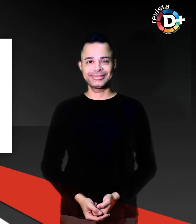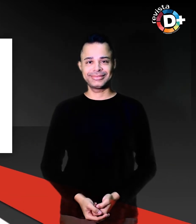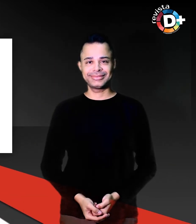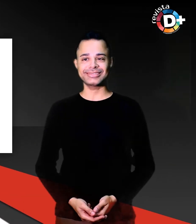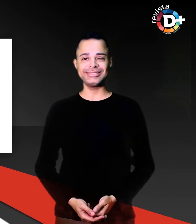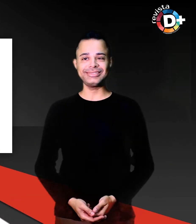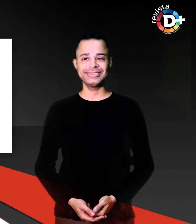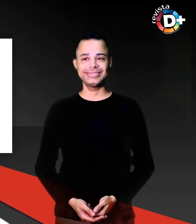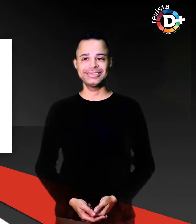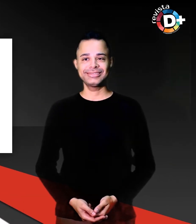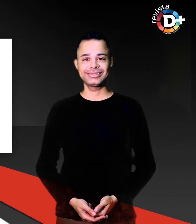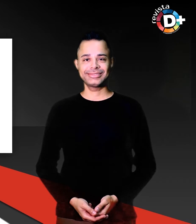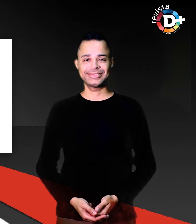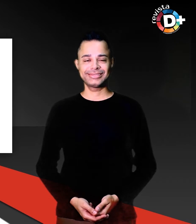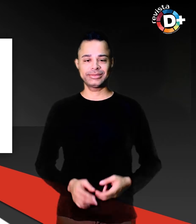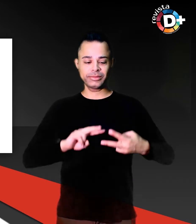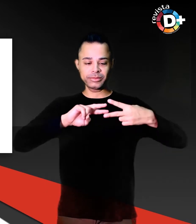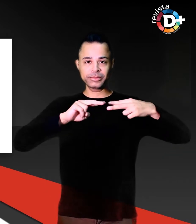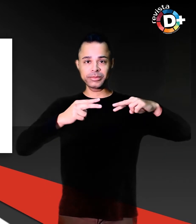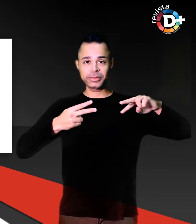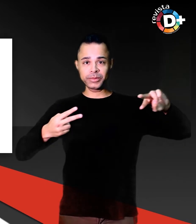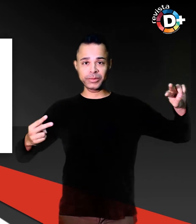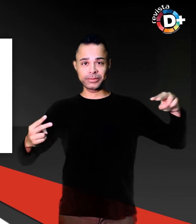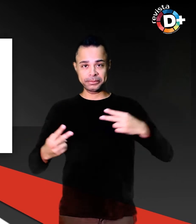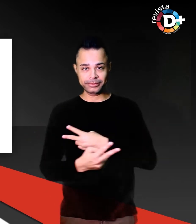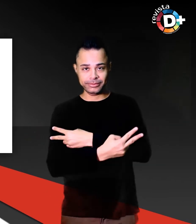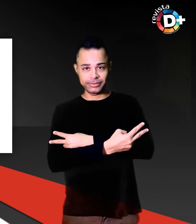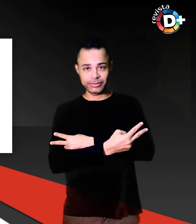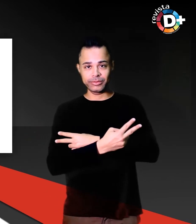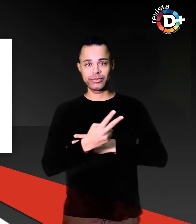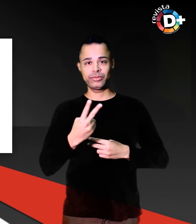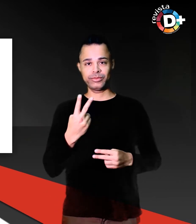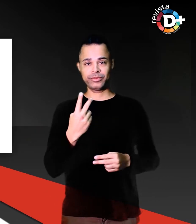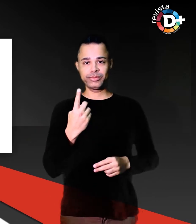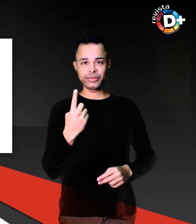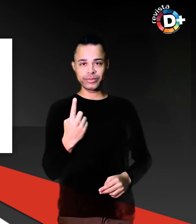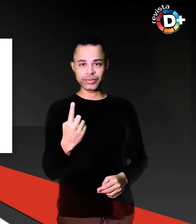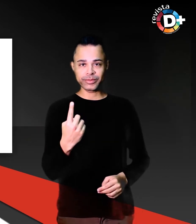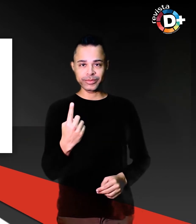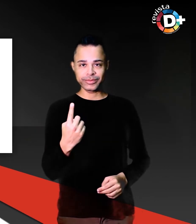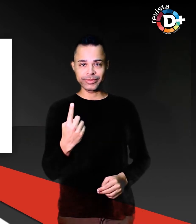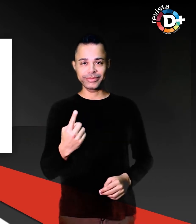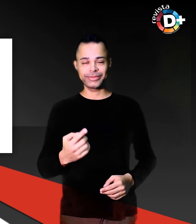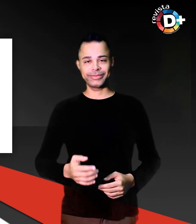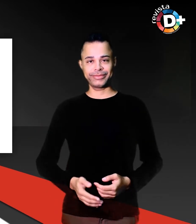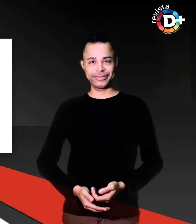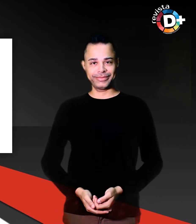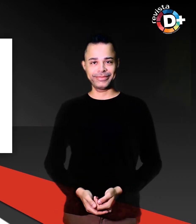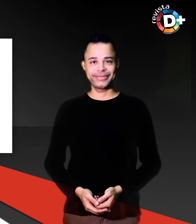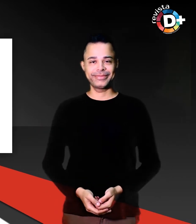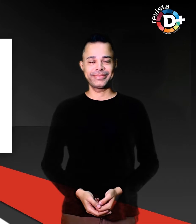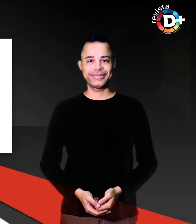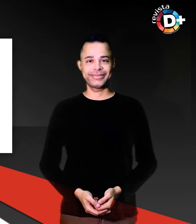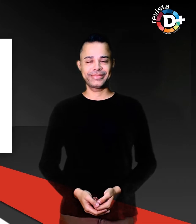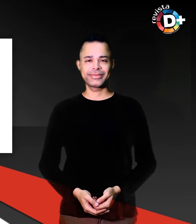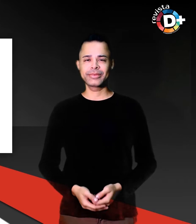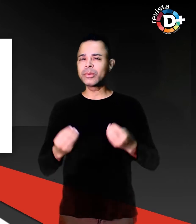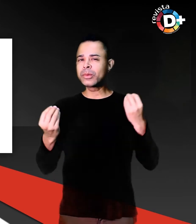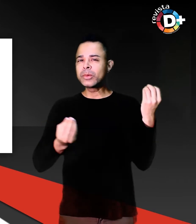Cromossomo 21 Qual a expectativa da sociedade em relação às pessoas com síndrome de Down? A resposta